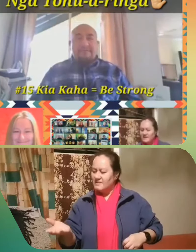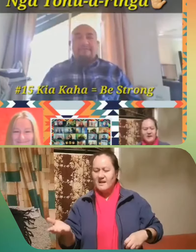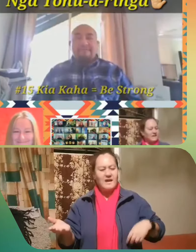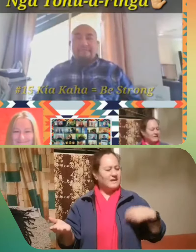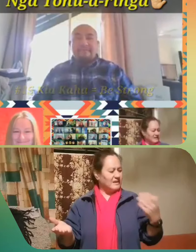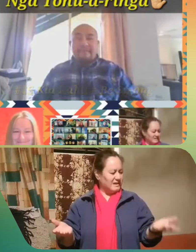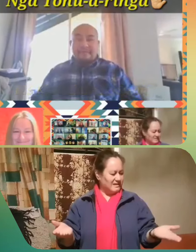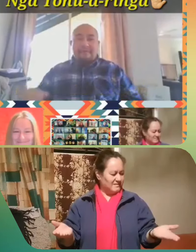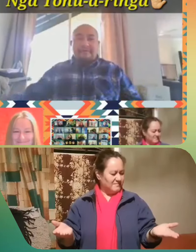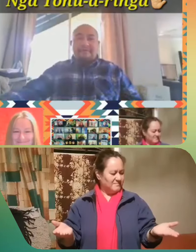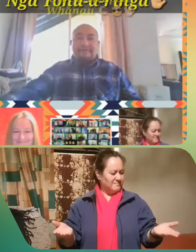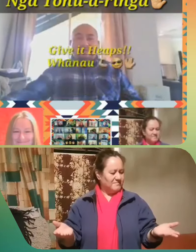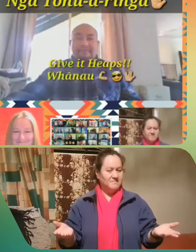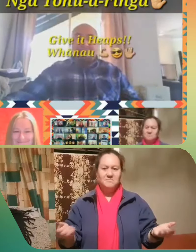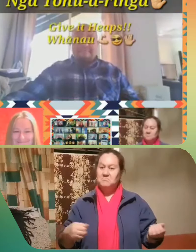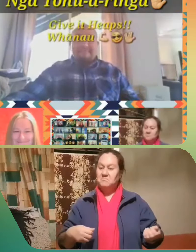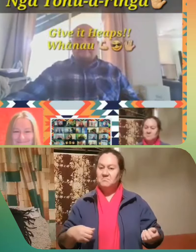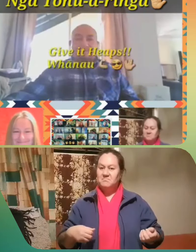Rānai.